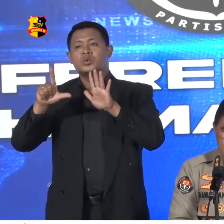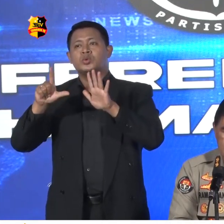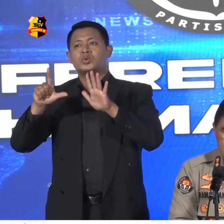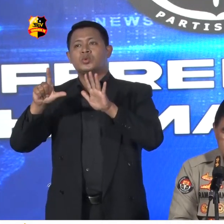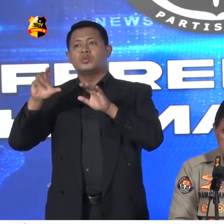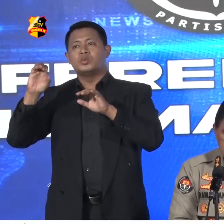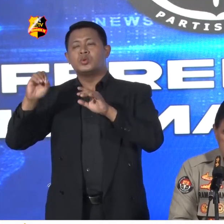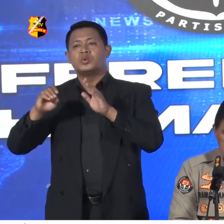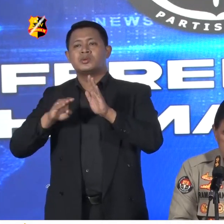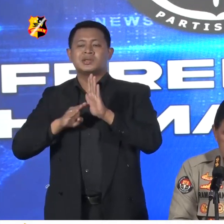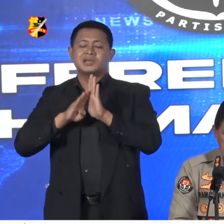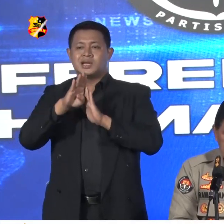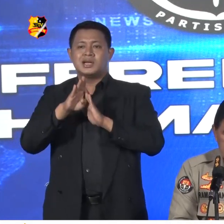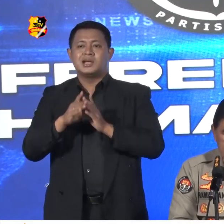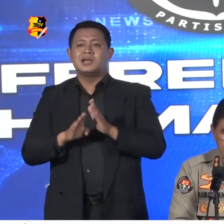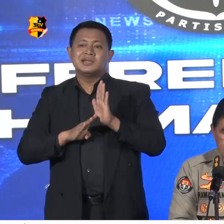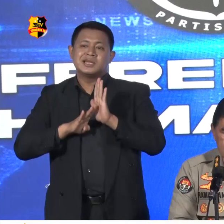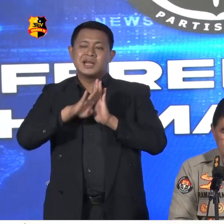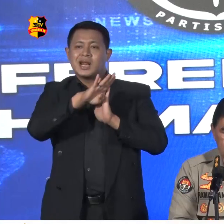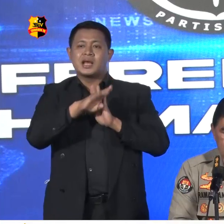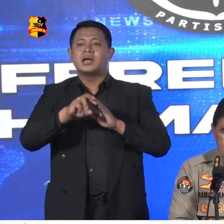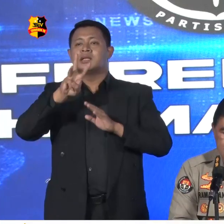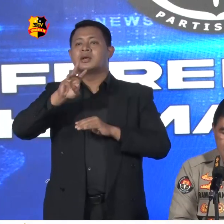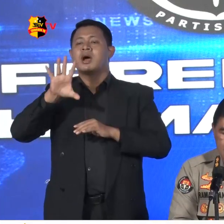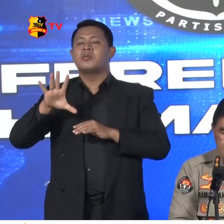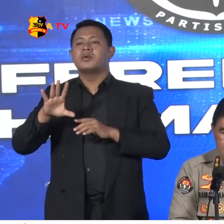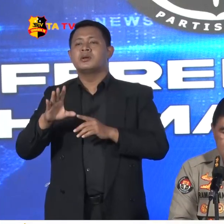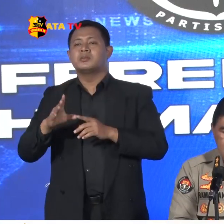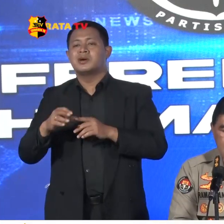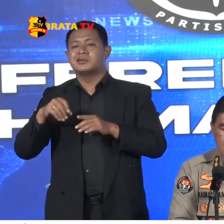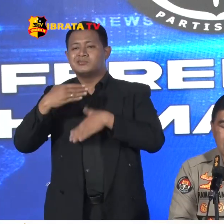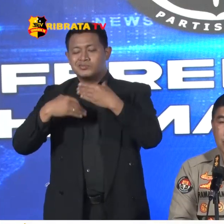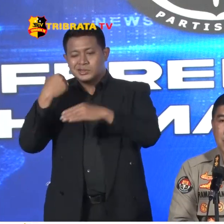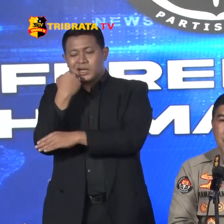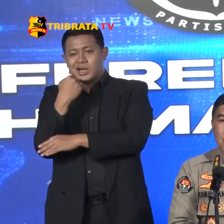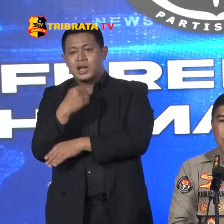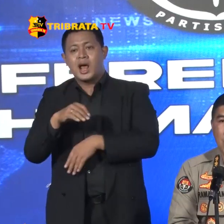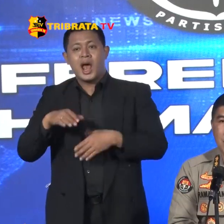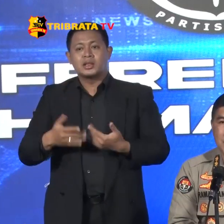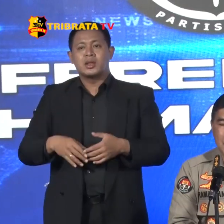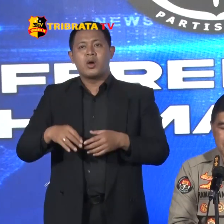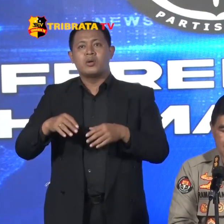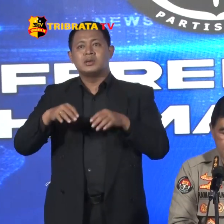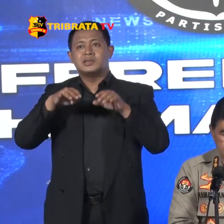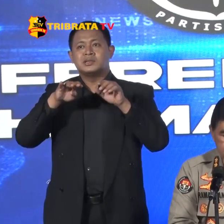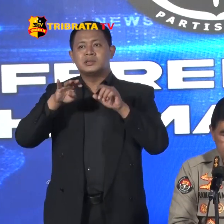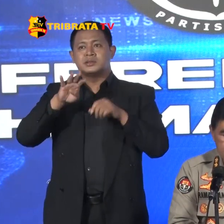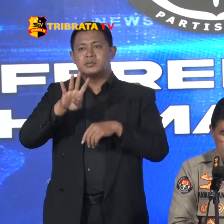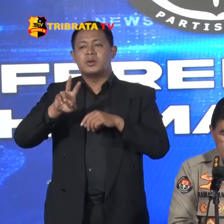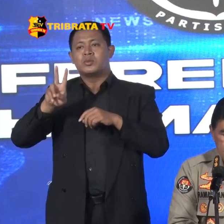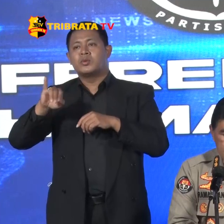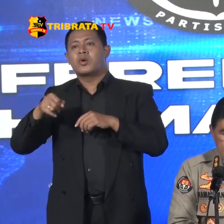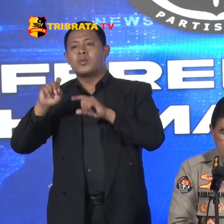Kejadian Terjadi Kenaikan 35 Kejadian Atau 92,11%